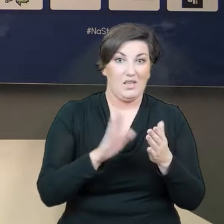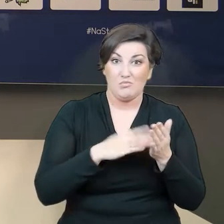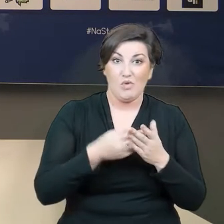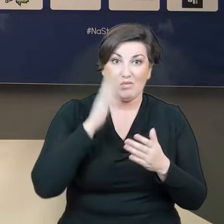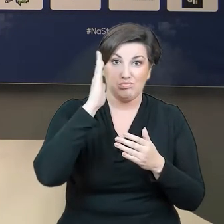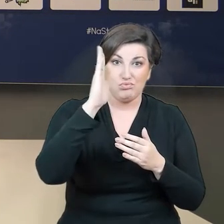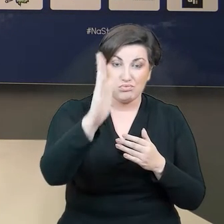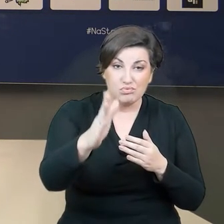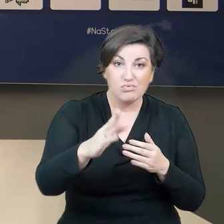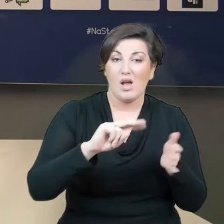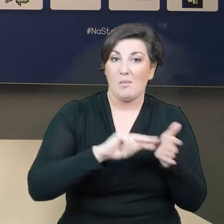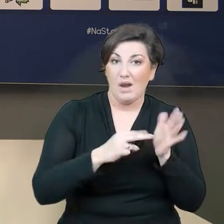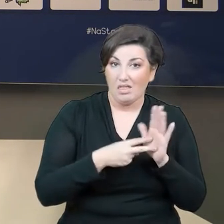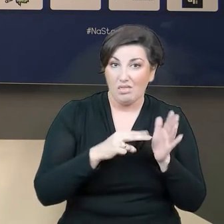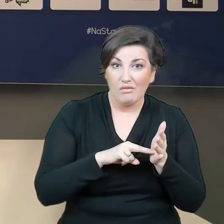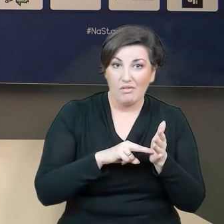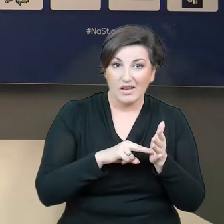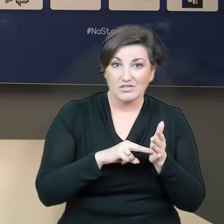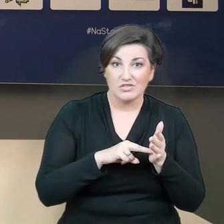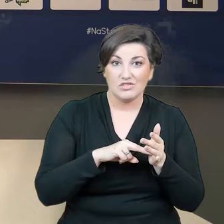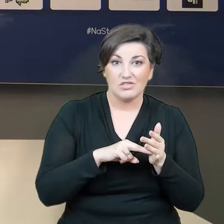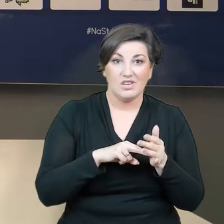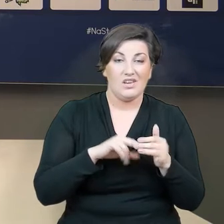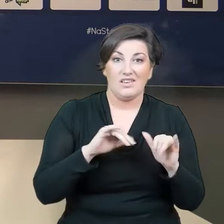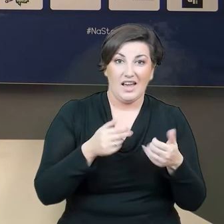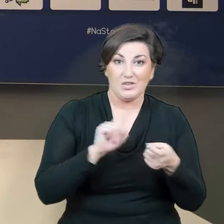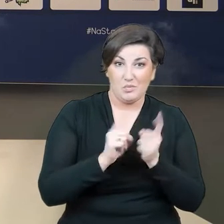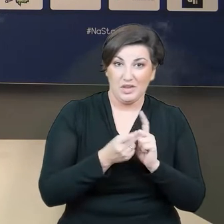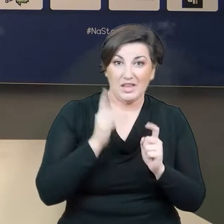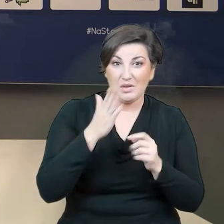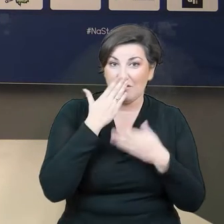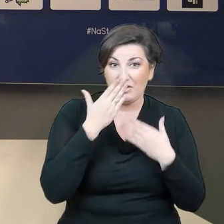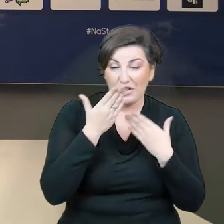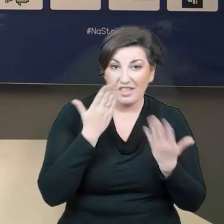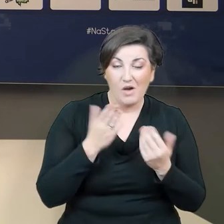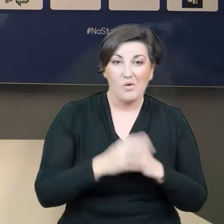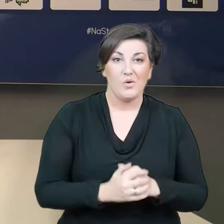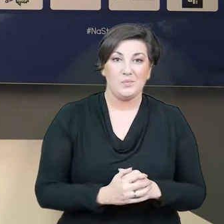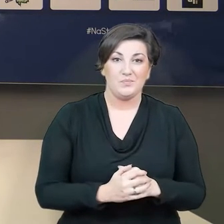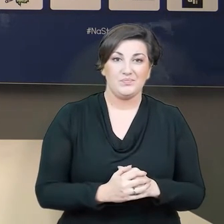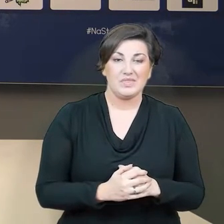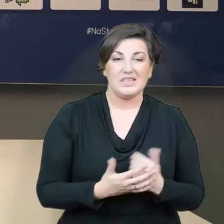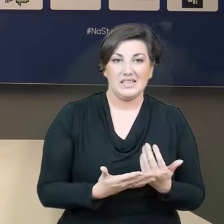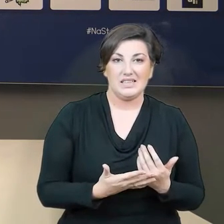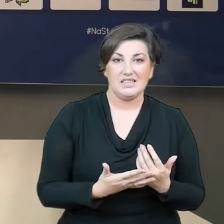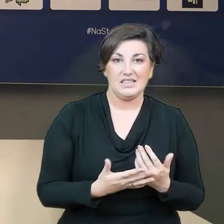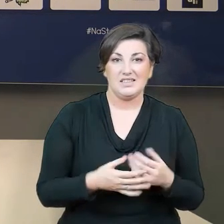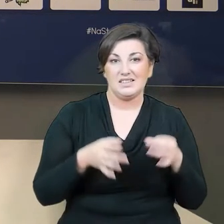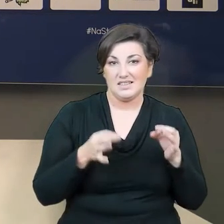nas uderzyć i przewidywać scenariusz spotkania. No i tym się właśnie w większości ze